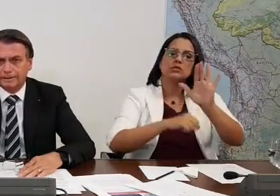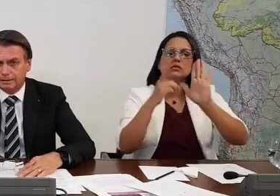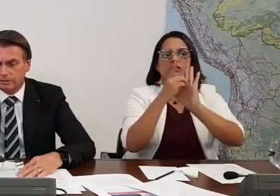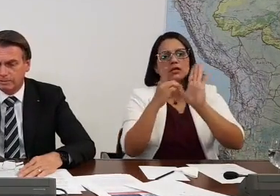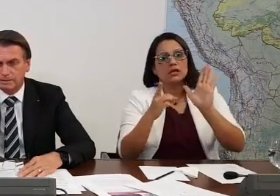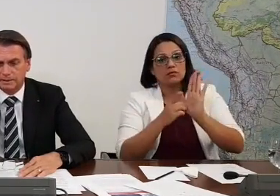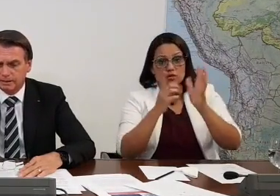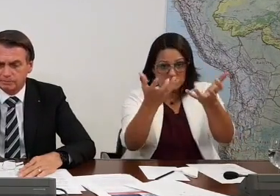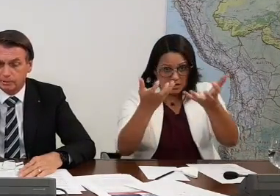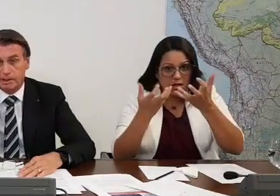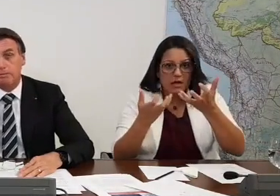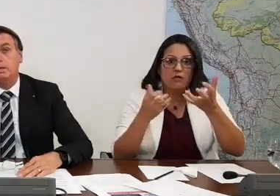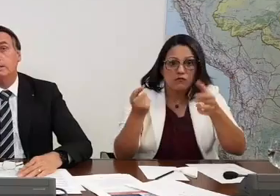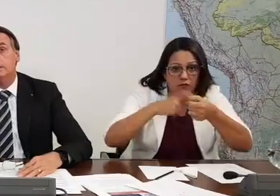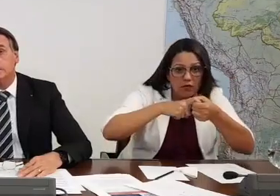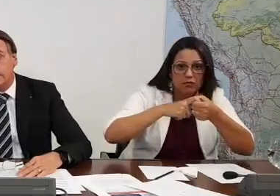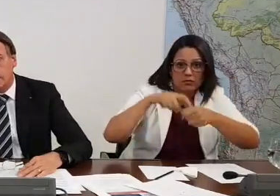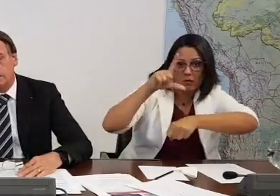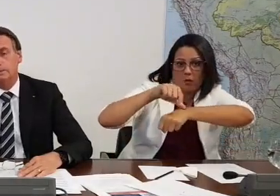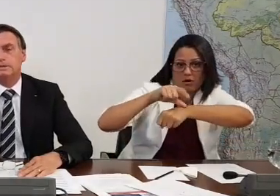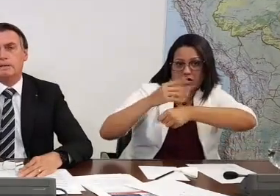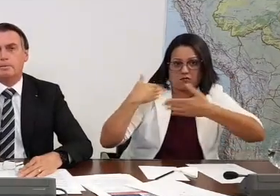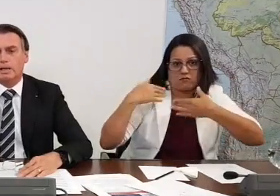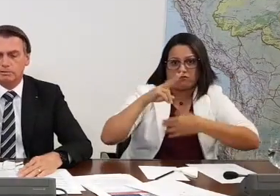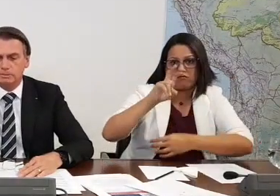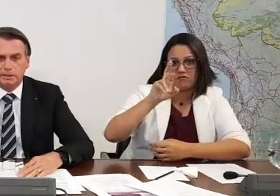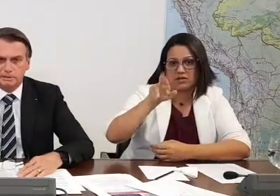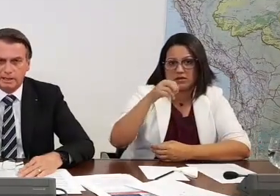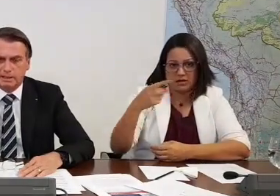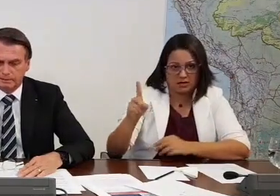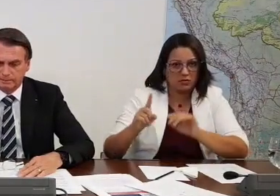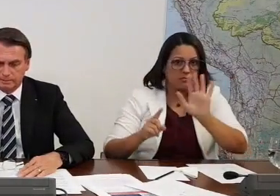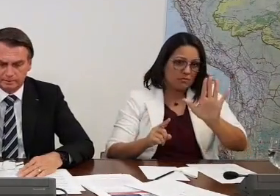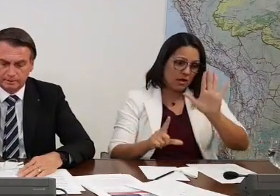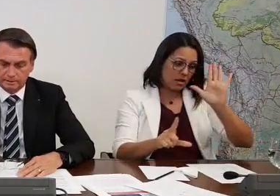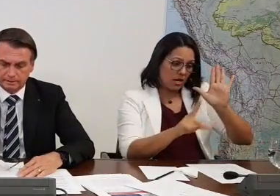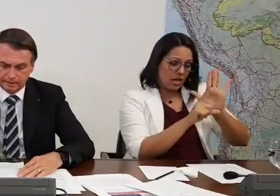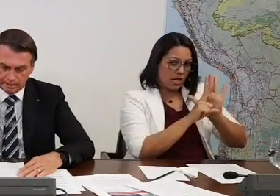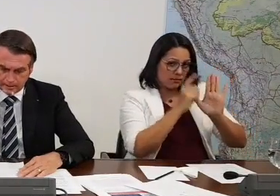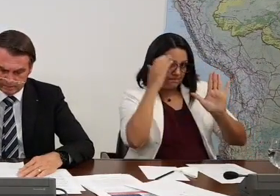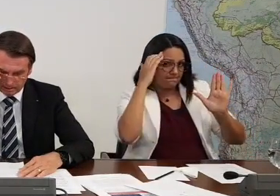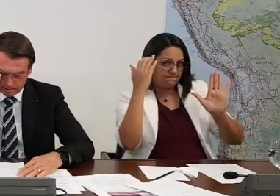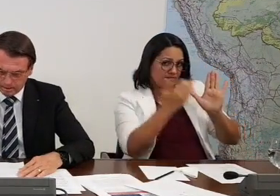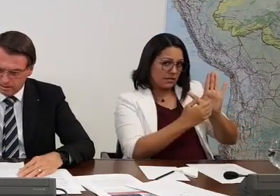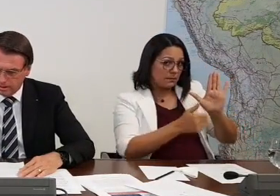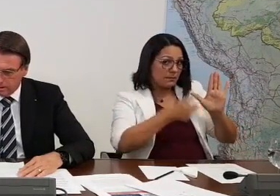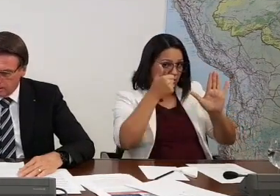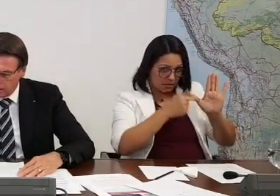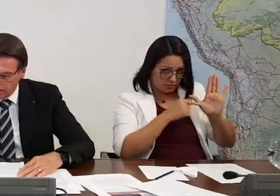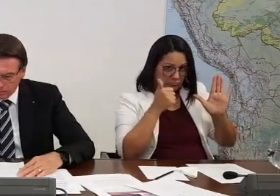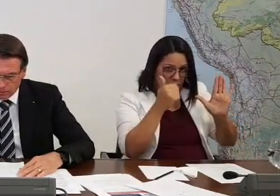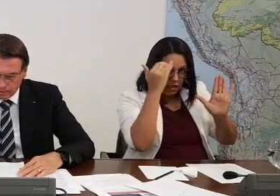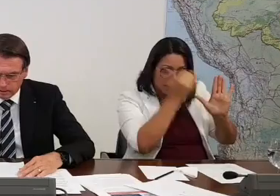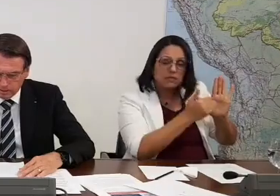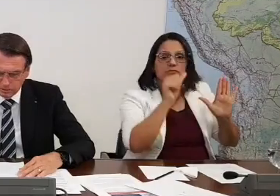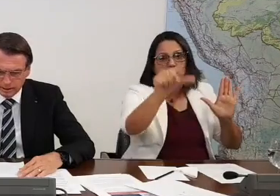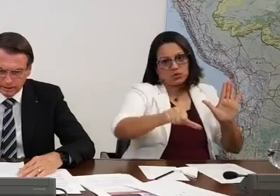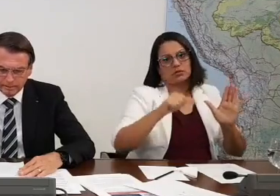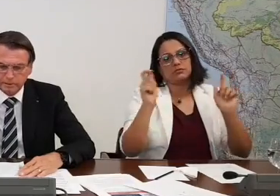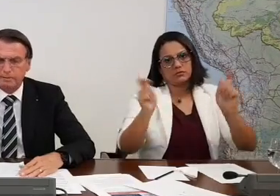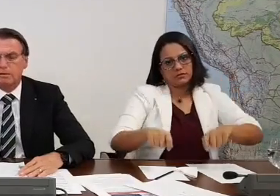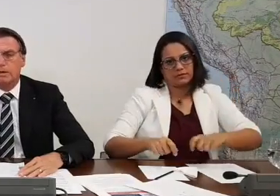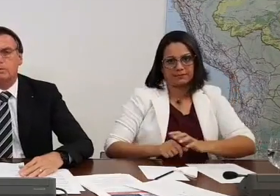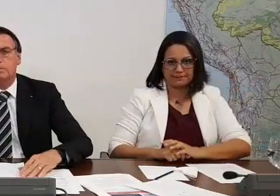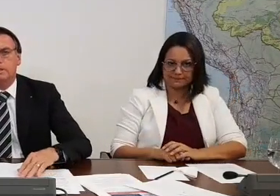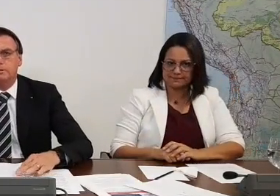decreto para atender o bem-estar da população, sem extrapolar os limites da lei. Tá certo? Tarcísio, outra coisa que me ajuda